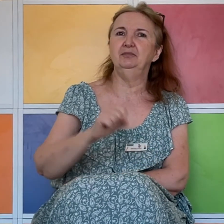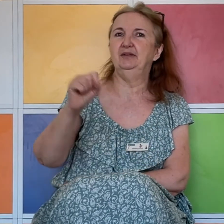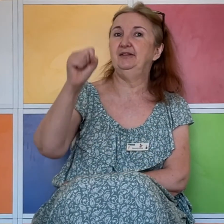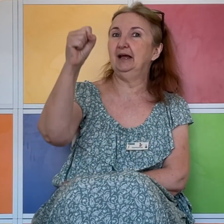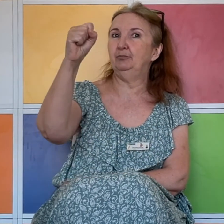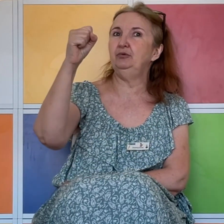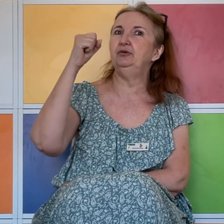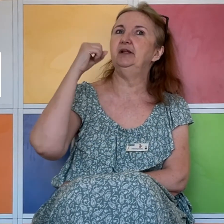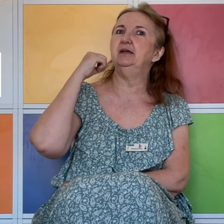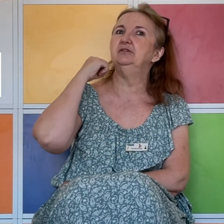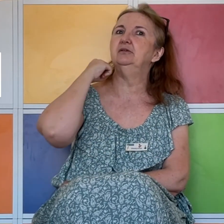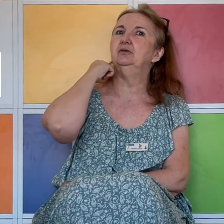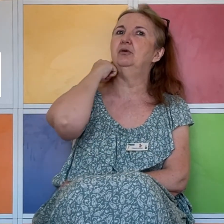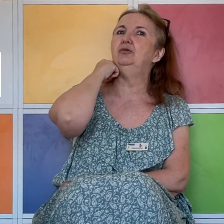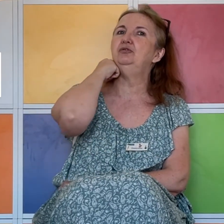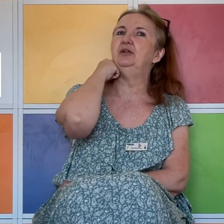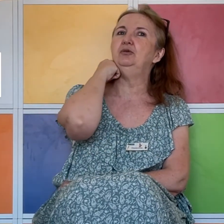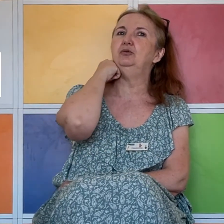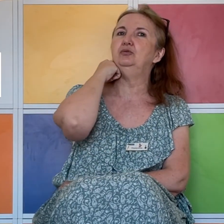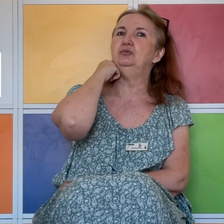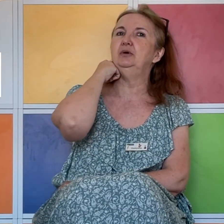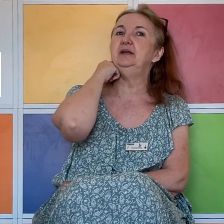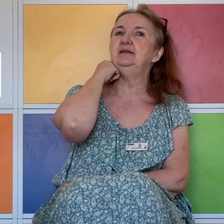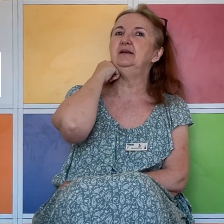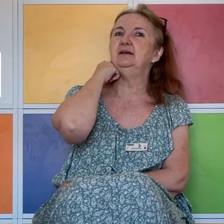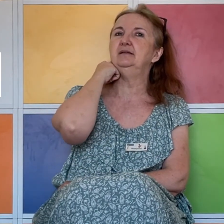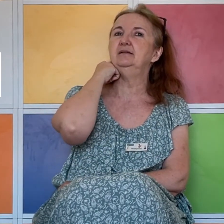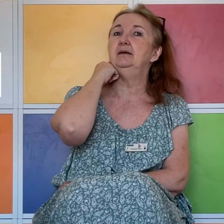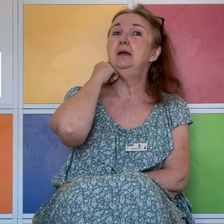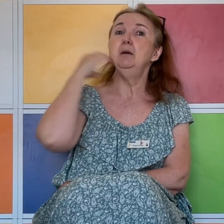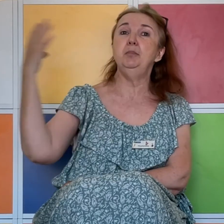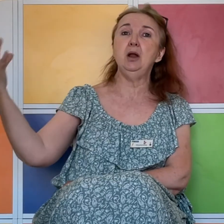c'est la boule de neige qu'on reçoit dans le cou et qui éclate. Blanc.